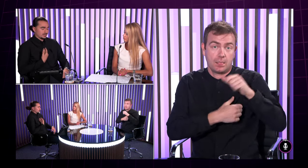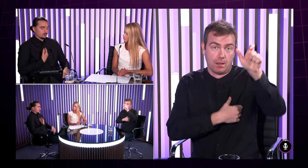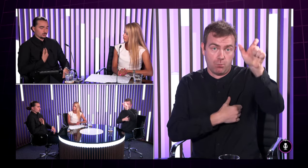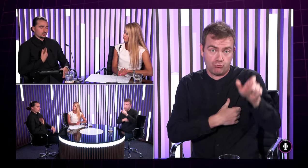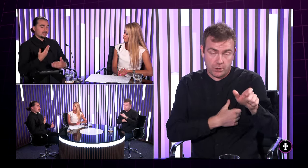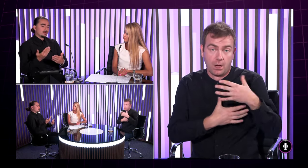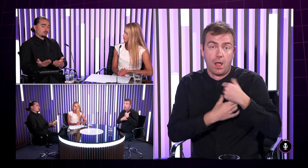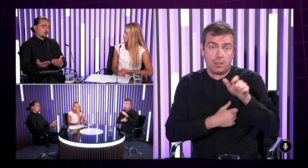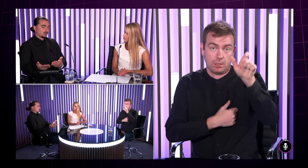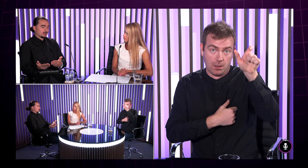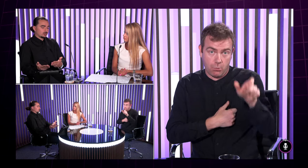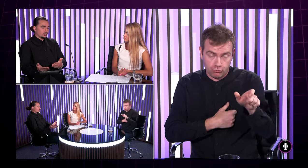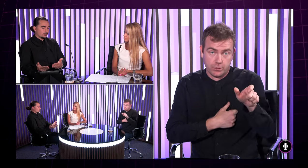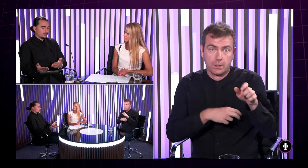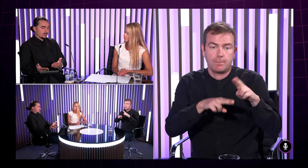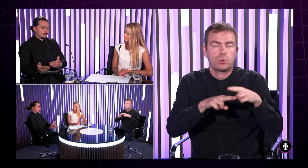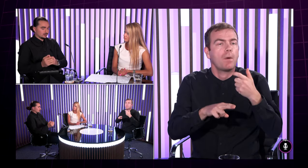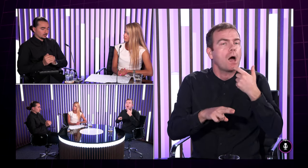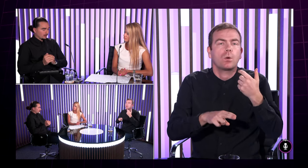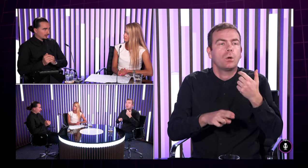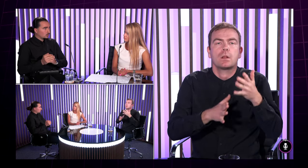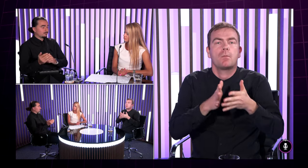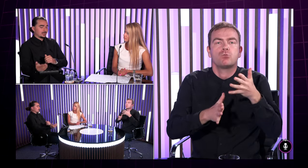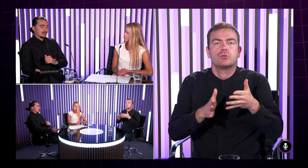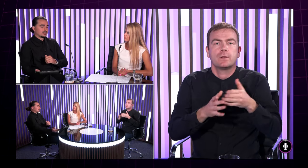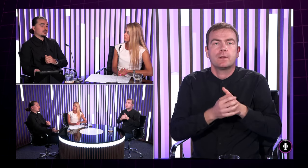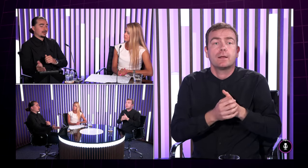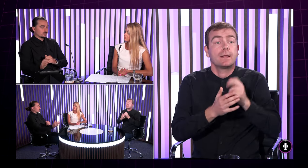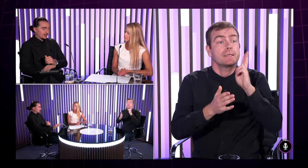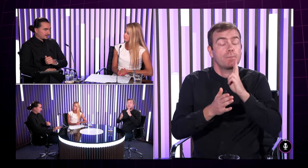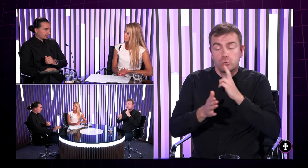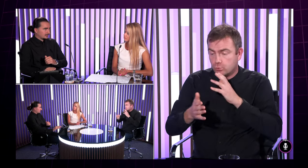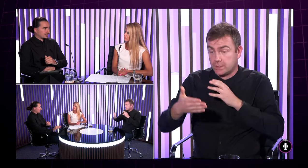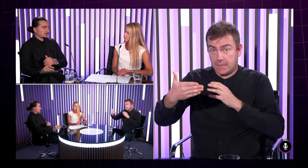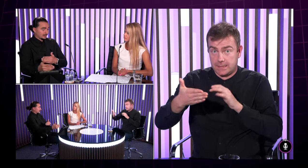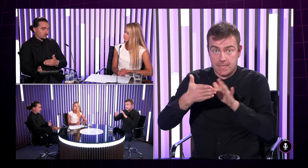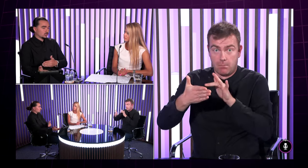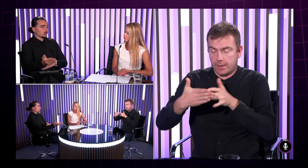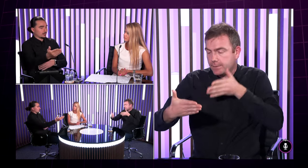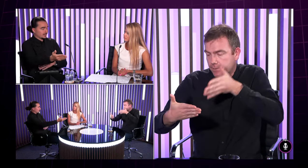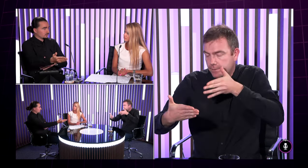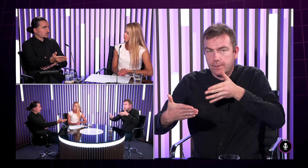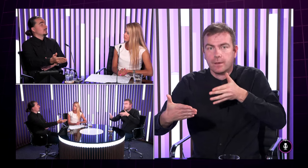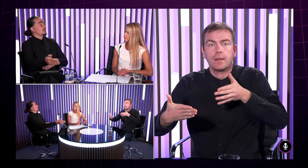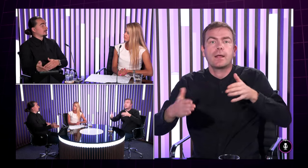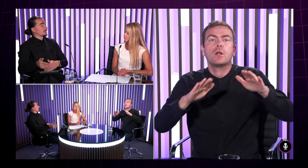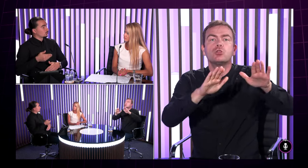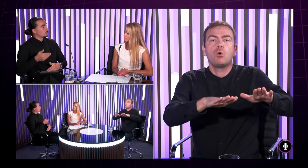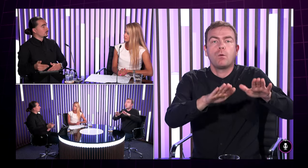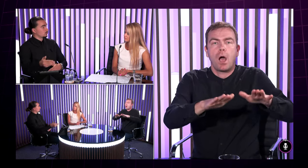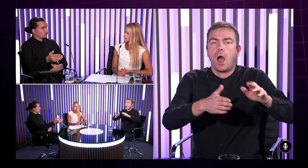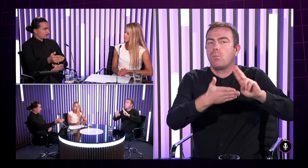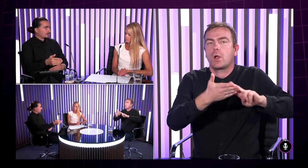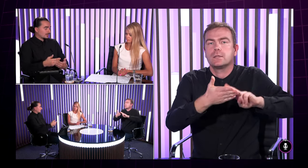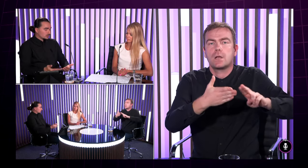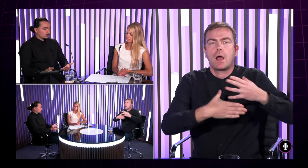nepočujúci posunkuje tlmočníkovi do tabletu ten následne prerozpráva daný text pretlmočí ho tej pracovničke a takto